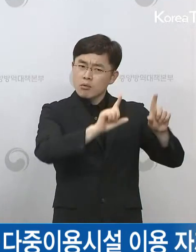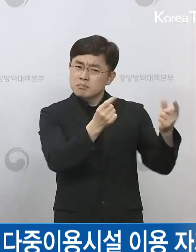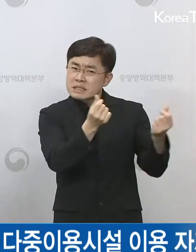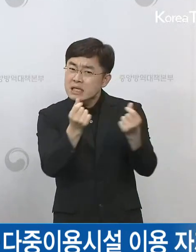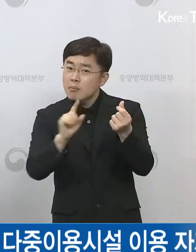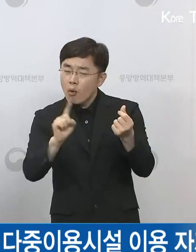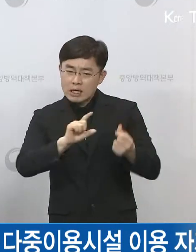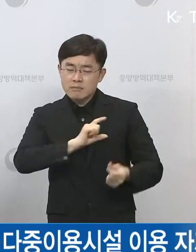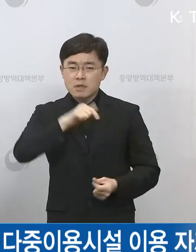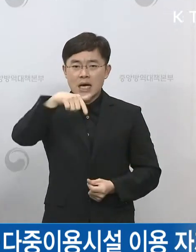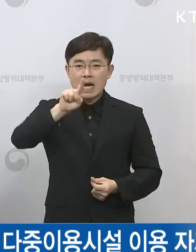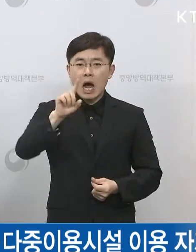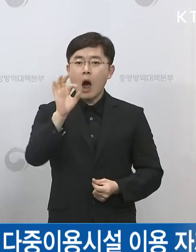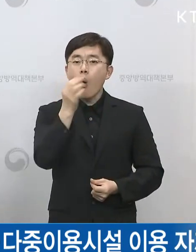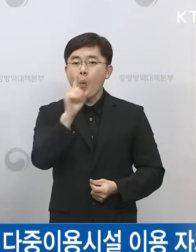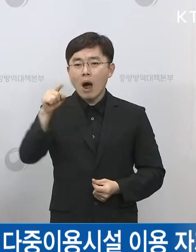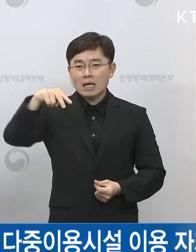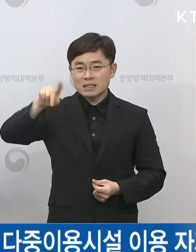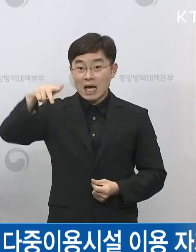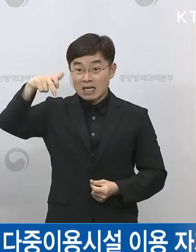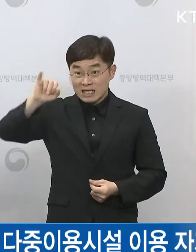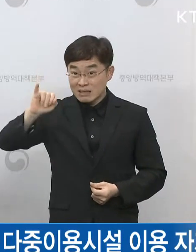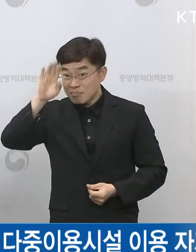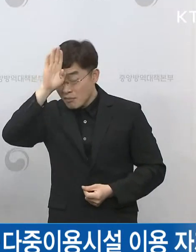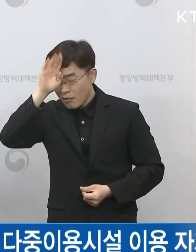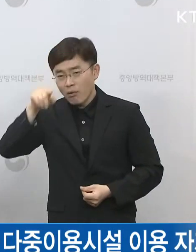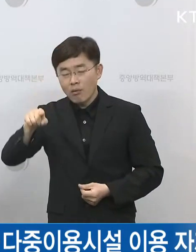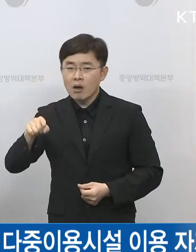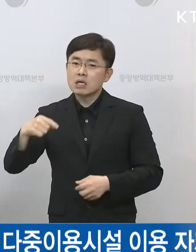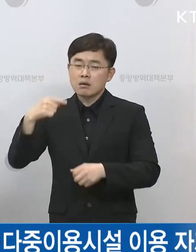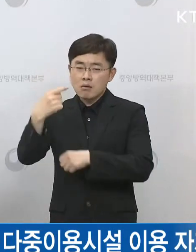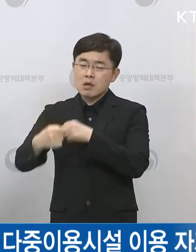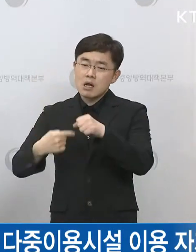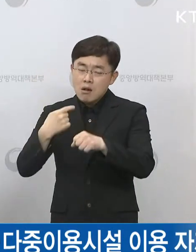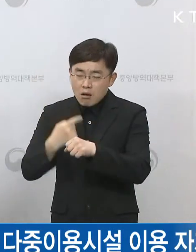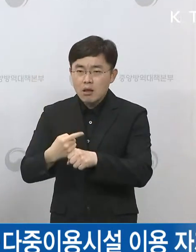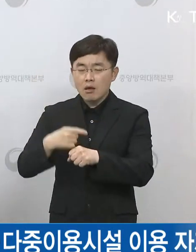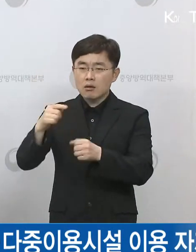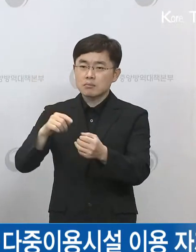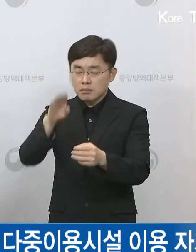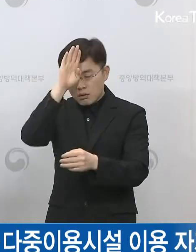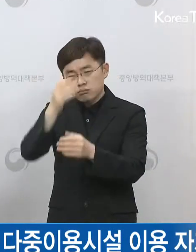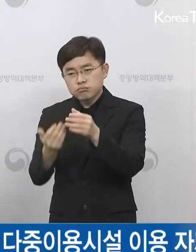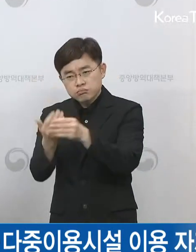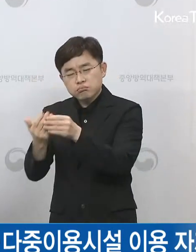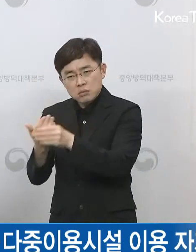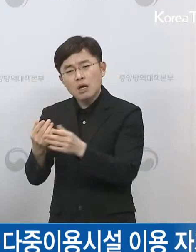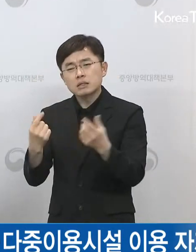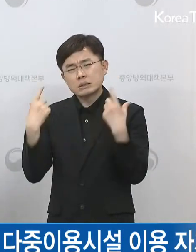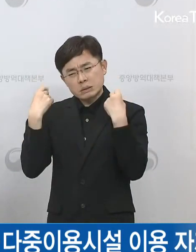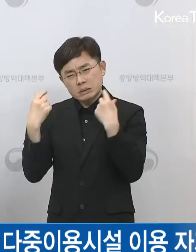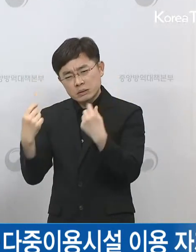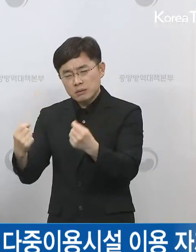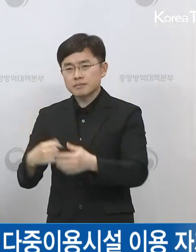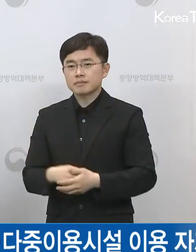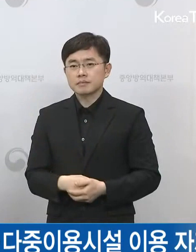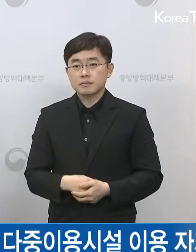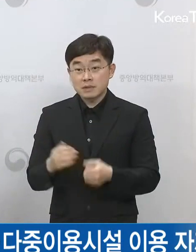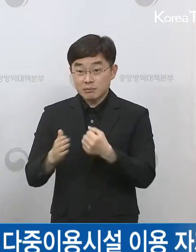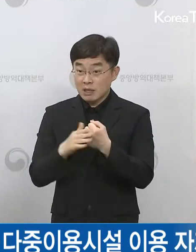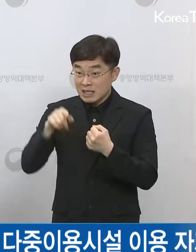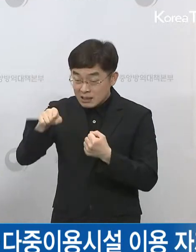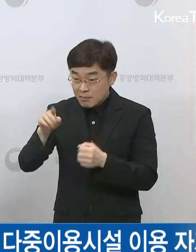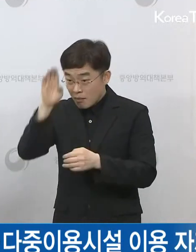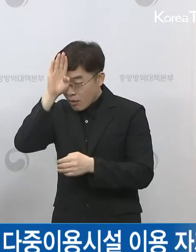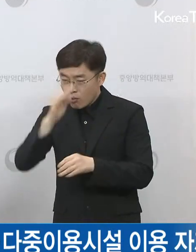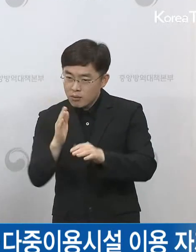병이 우리나라에서도 상당수가 매년 발생하고 있기 때문에 그 부분하고의 간별 진단 분류도 필요한